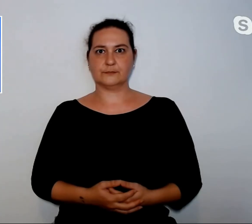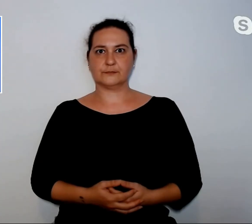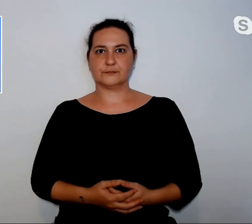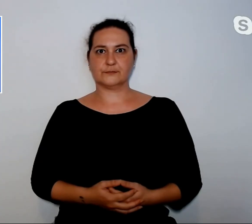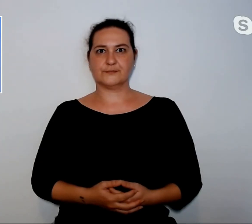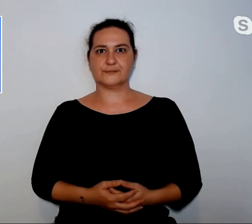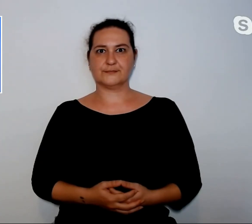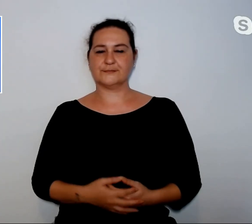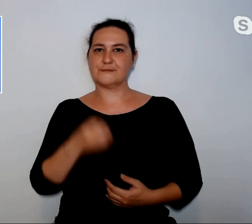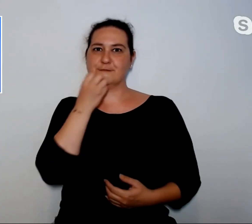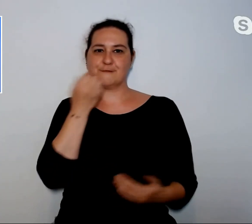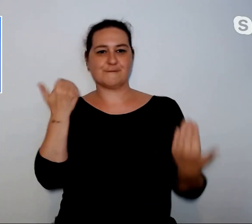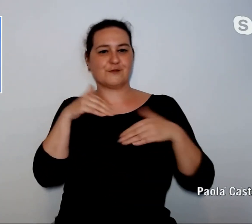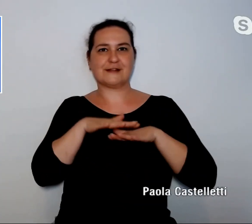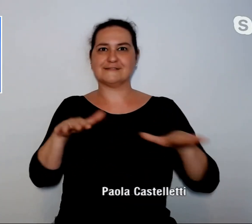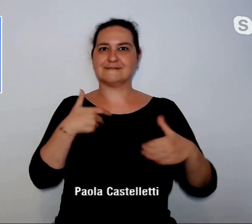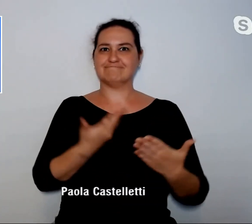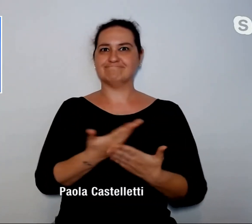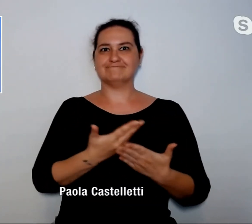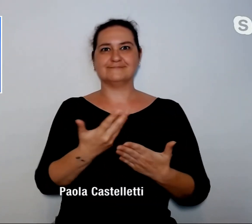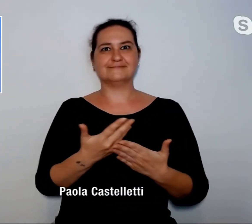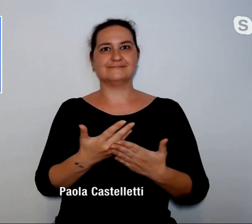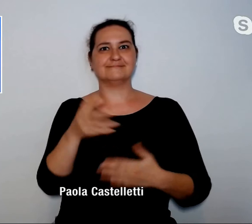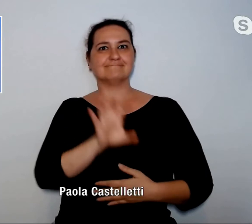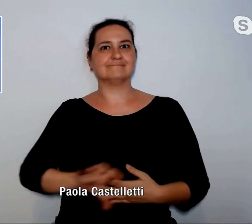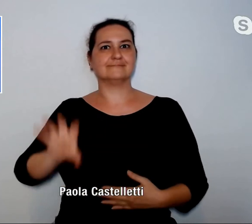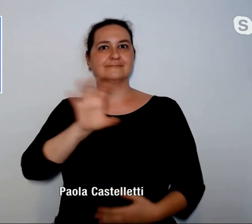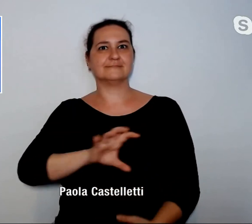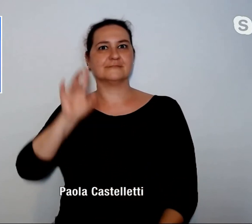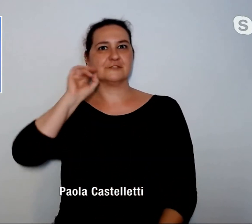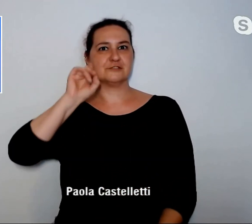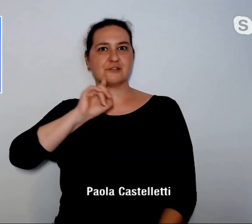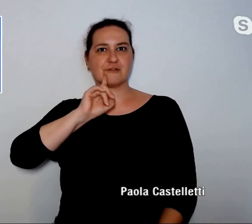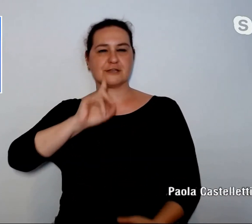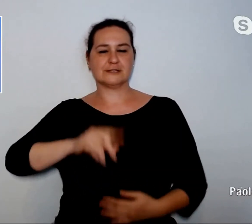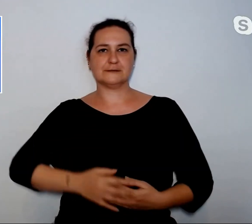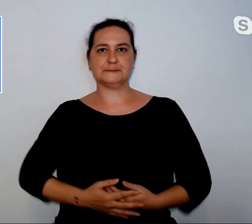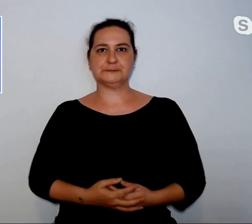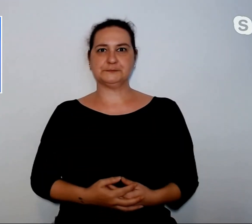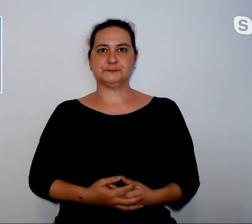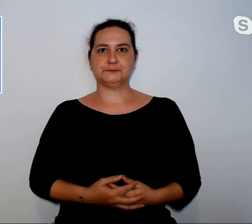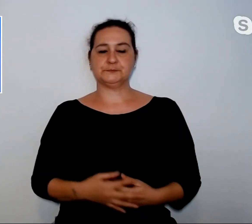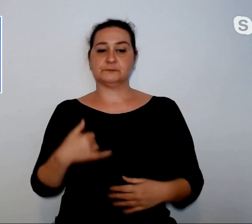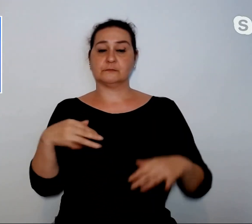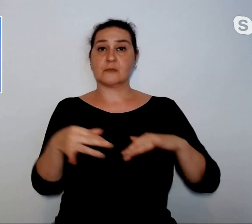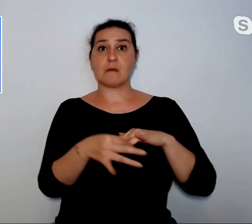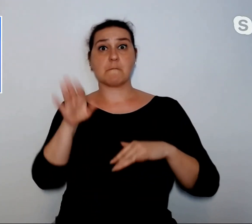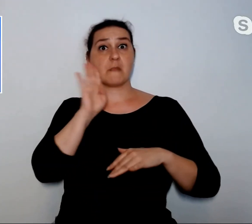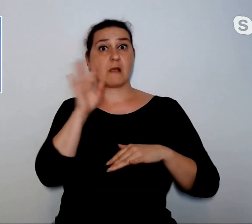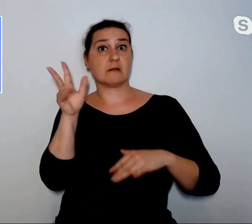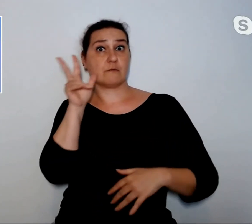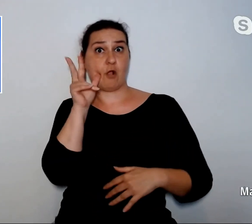Buonasera a tutti dal telegiornale regionale per i sorti. Marito e moglie agli arresti